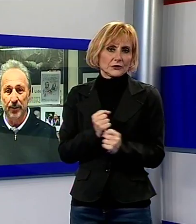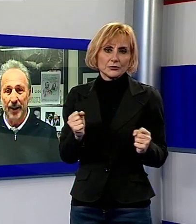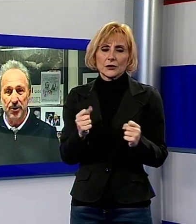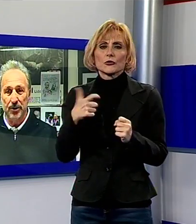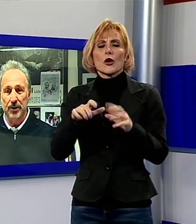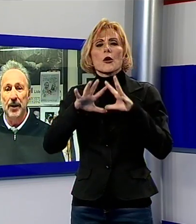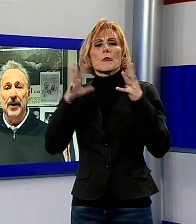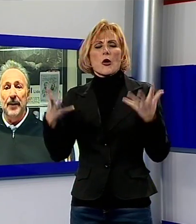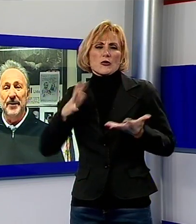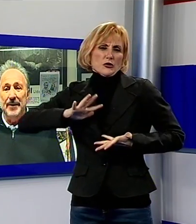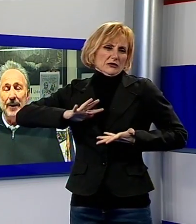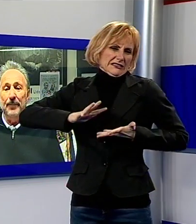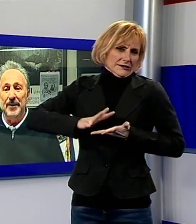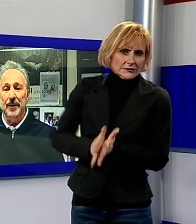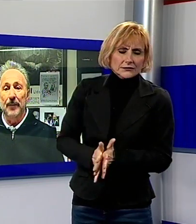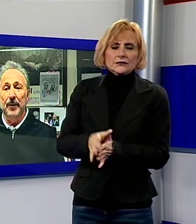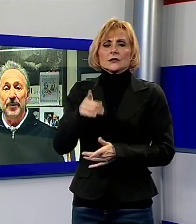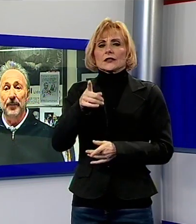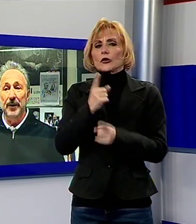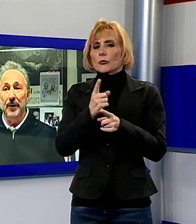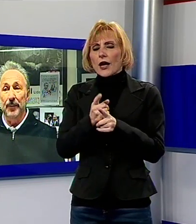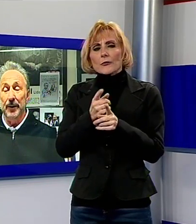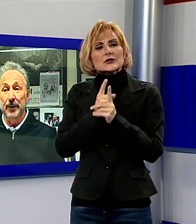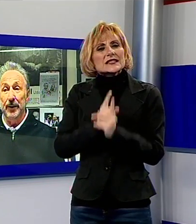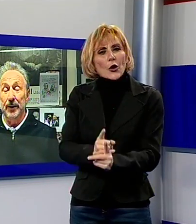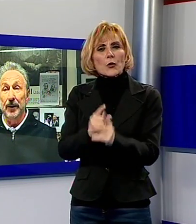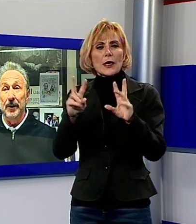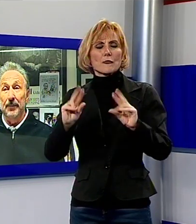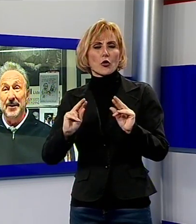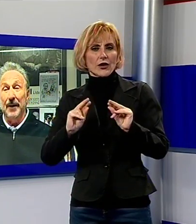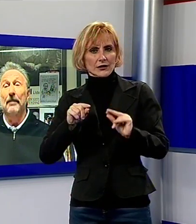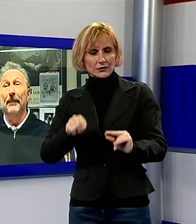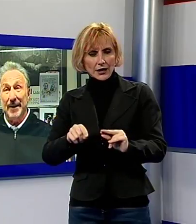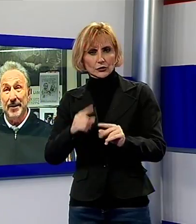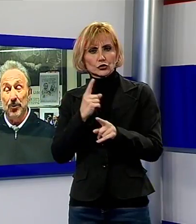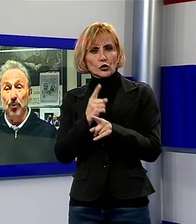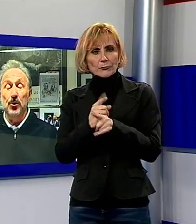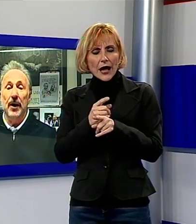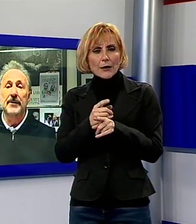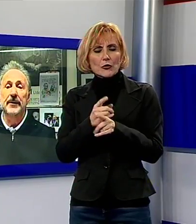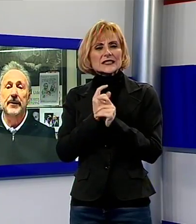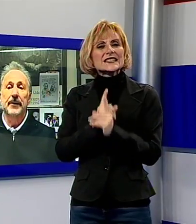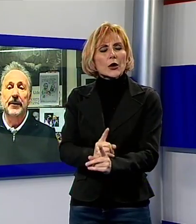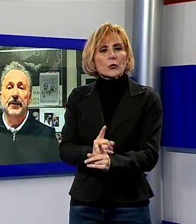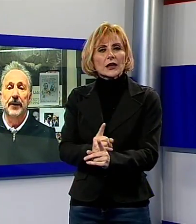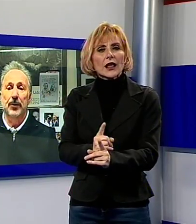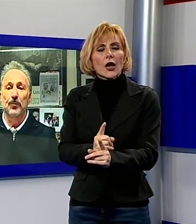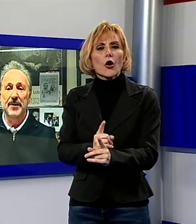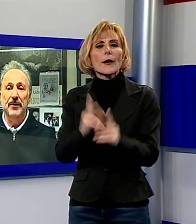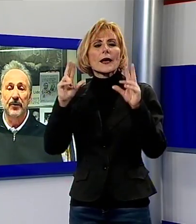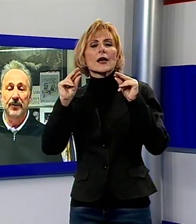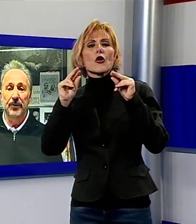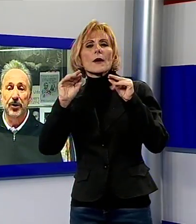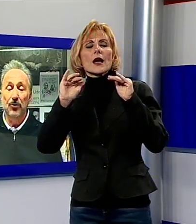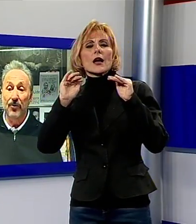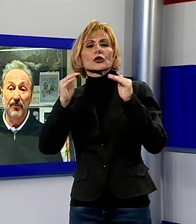stridola, ti mangia, ti pestare a passo con gli altri era un